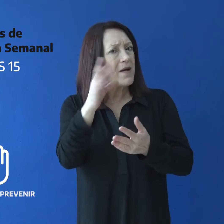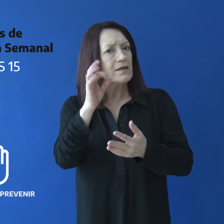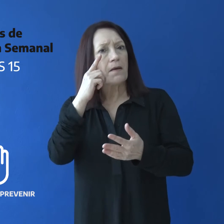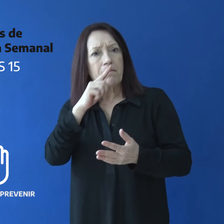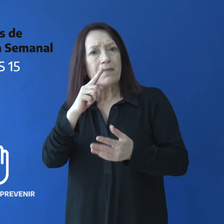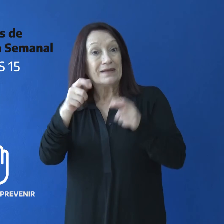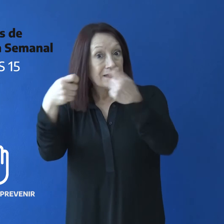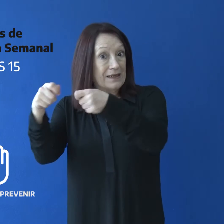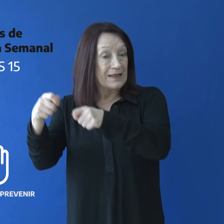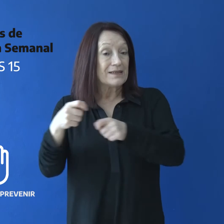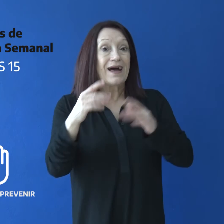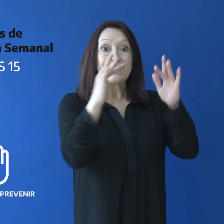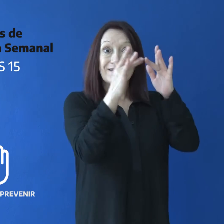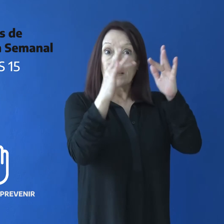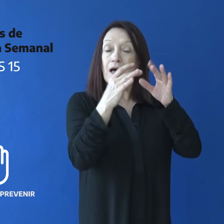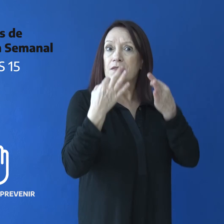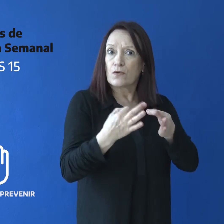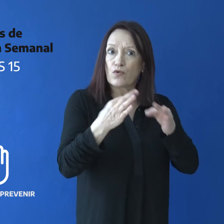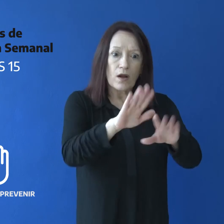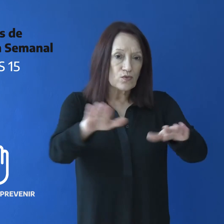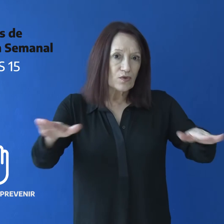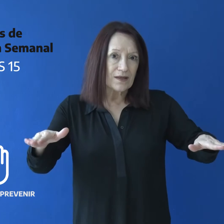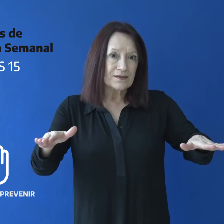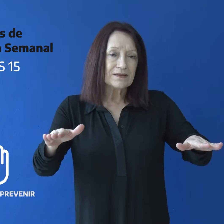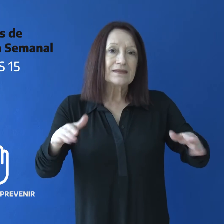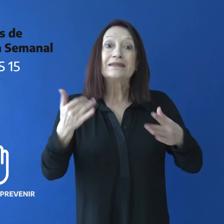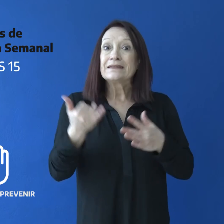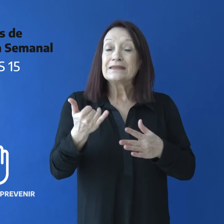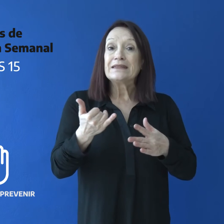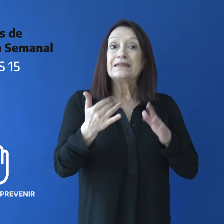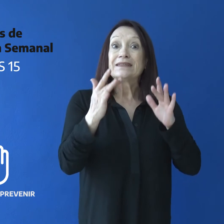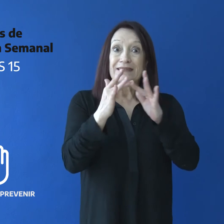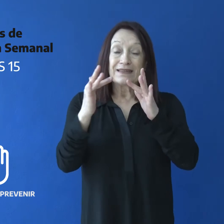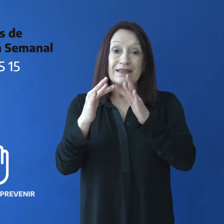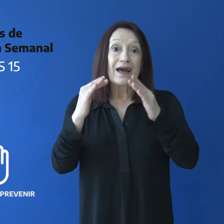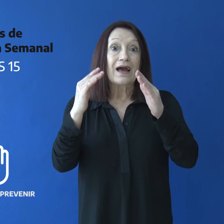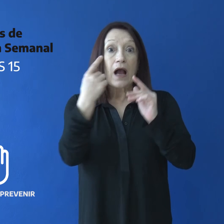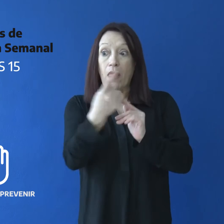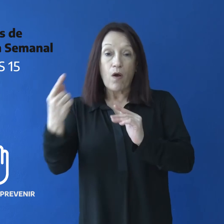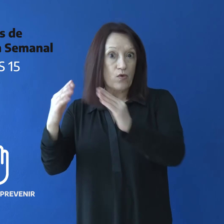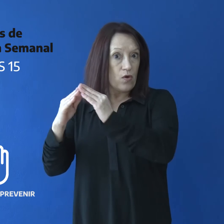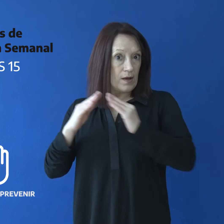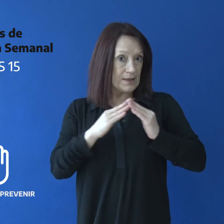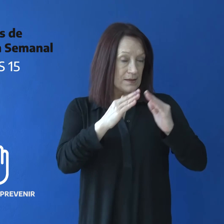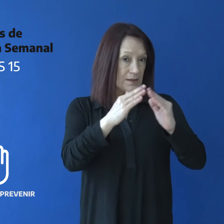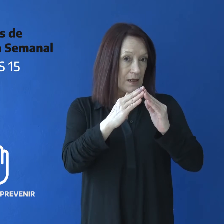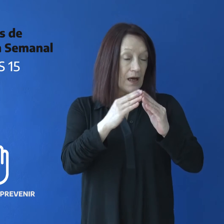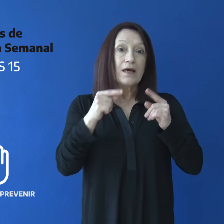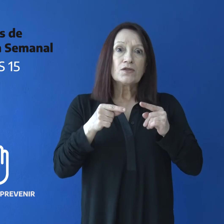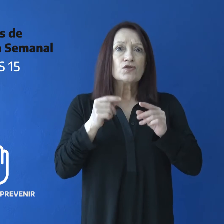garantizar la conectividad de los estudiantes que cuentan con este servicio en sus domicilios, lo que permitirá que